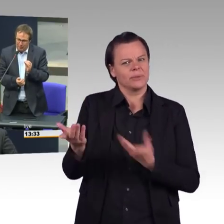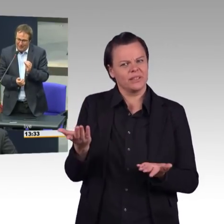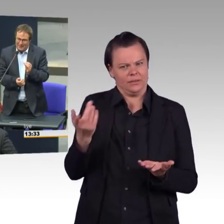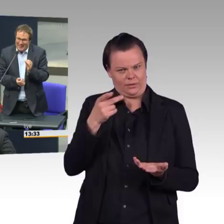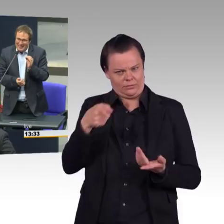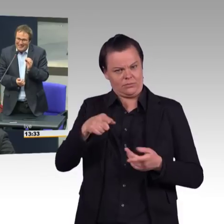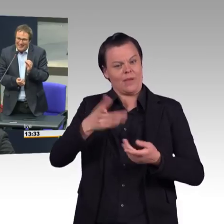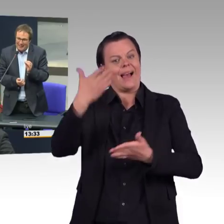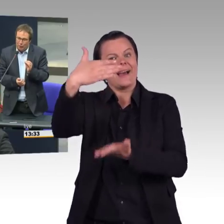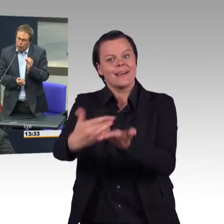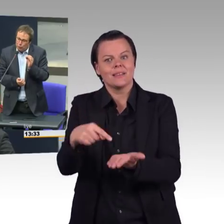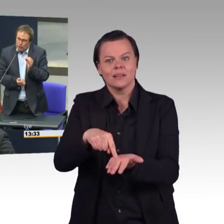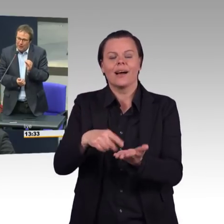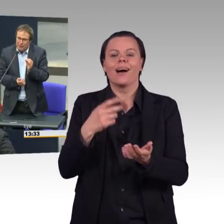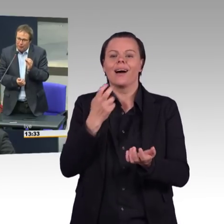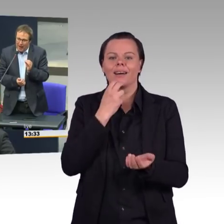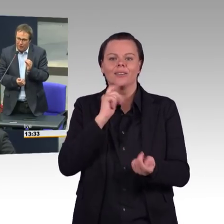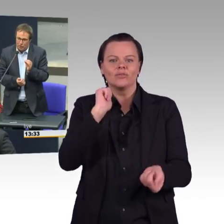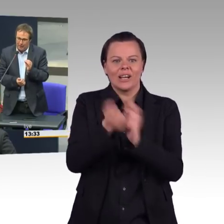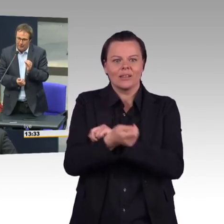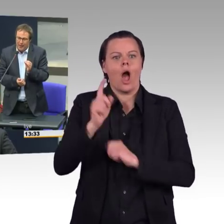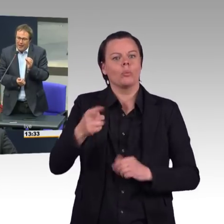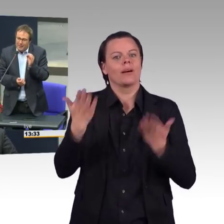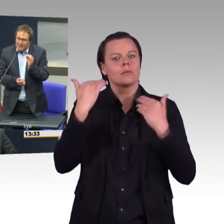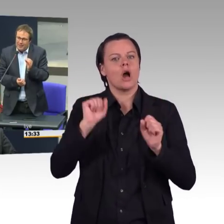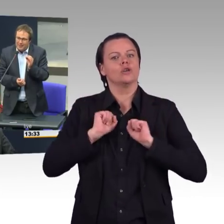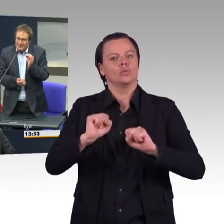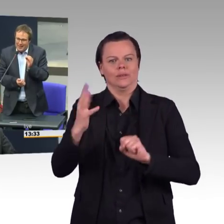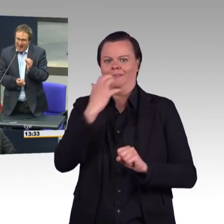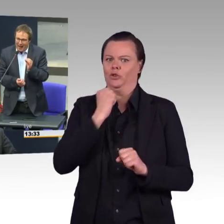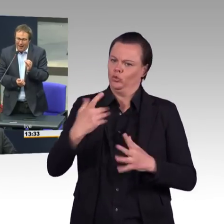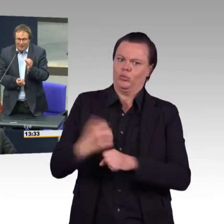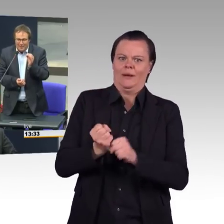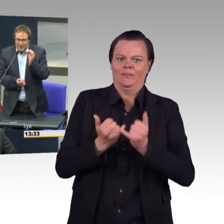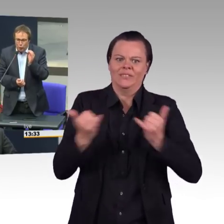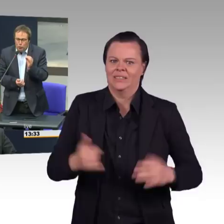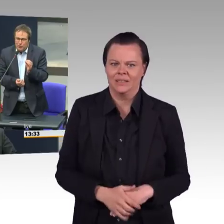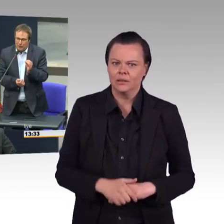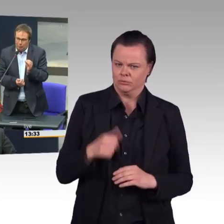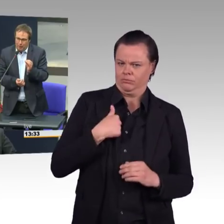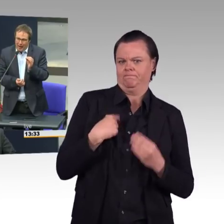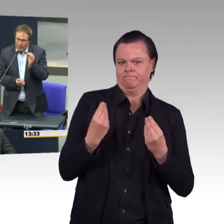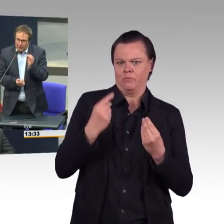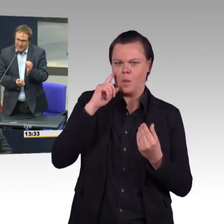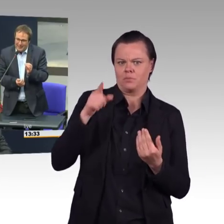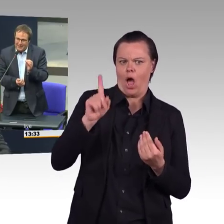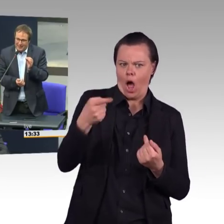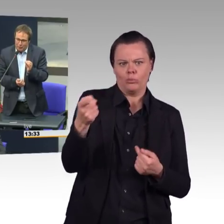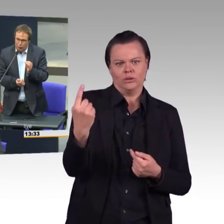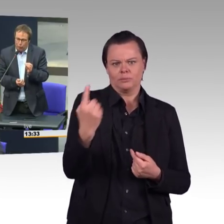hinweisen, ist Ihnen, oder ich möchte Ihnen die Frage stellen, ist Ihnen klar, dass in unserem Gesetzentwurf